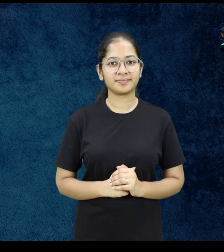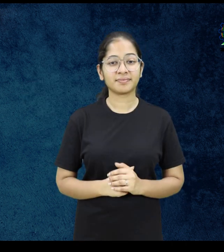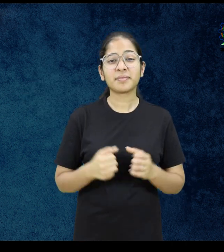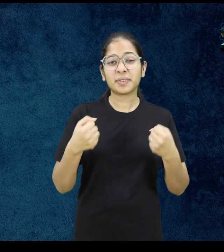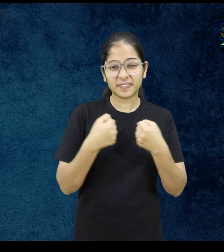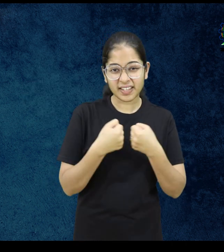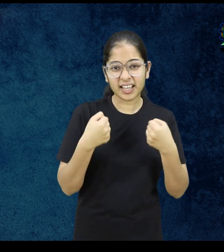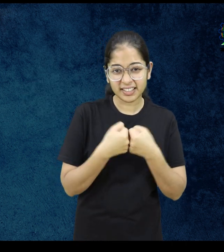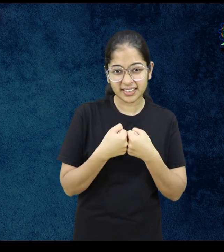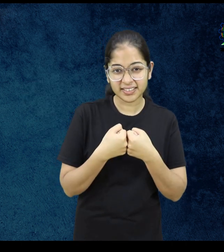लडाई